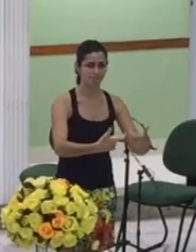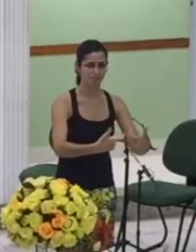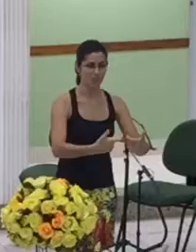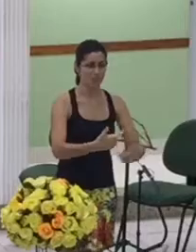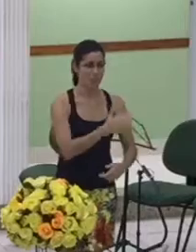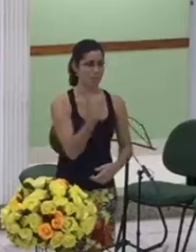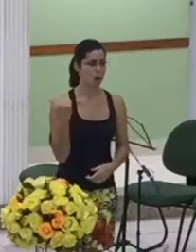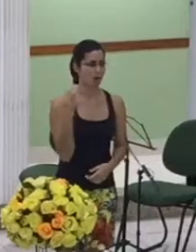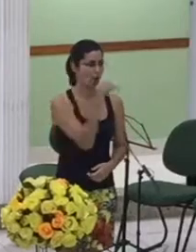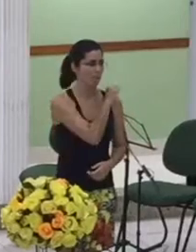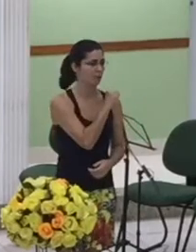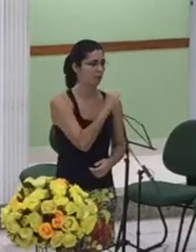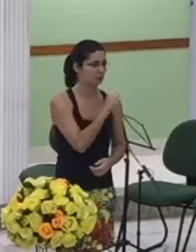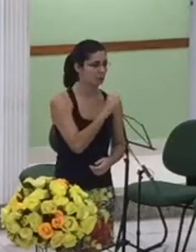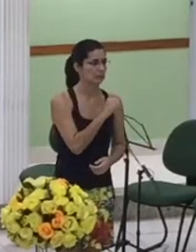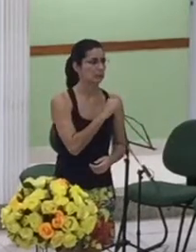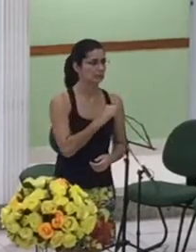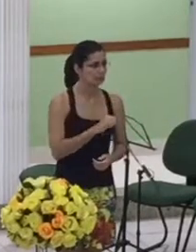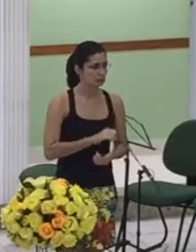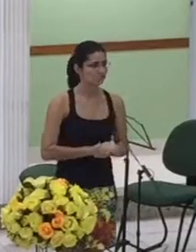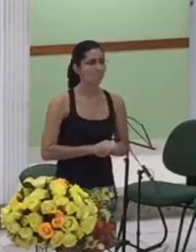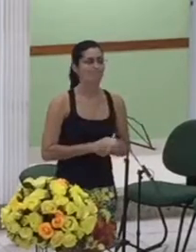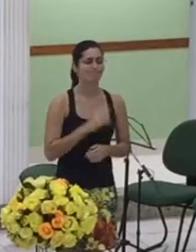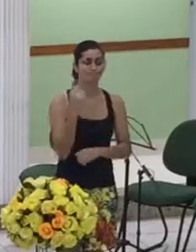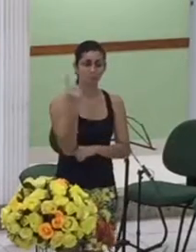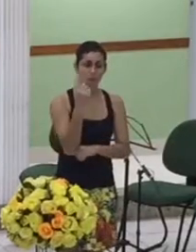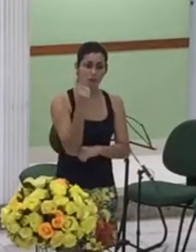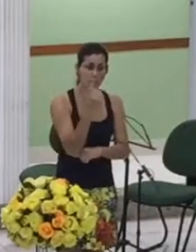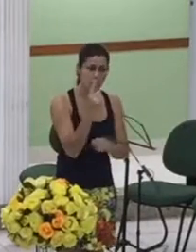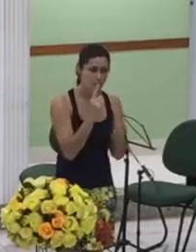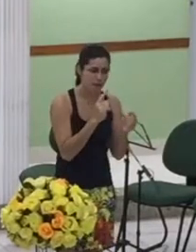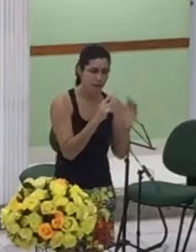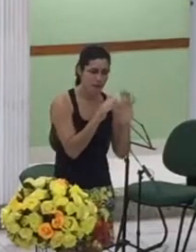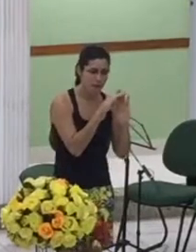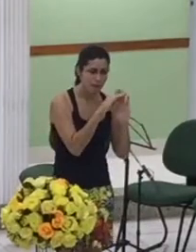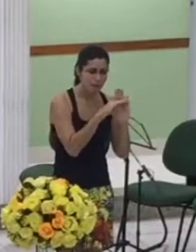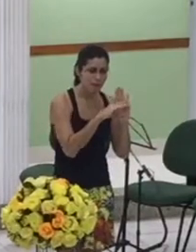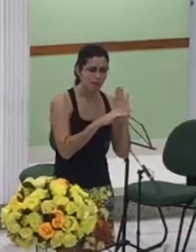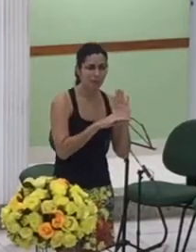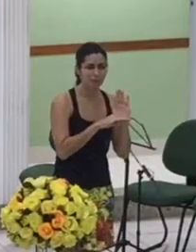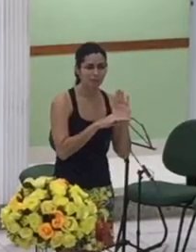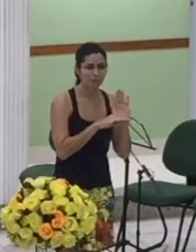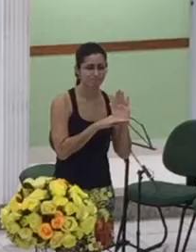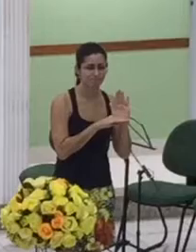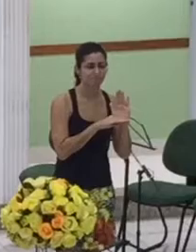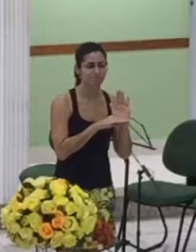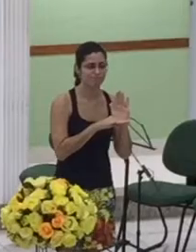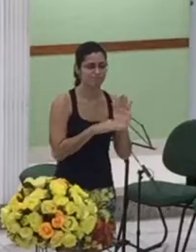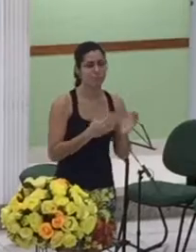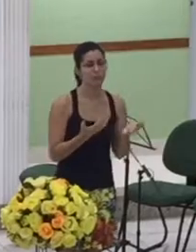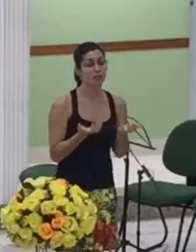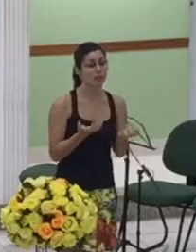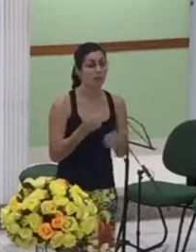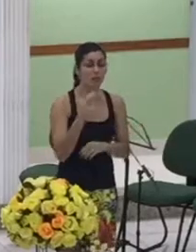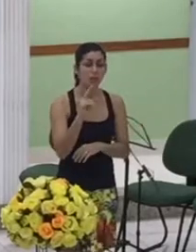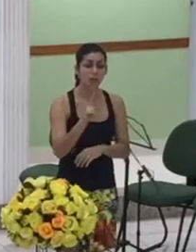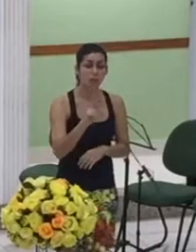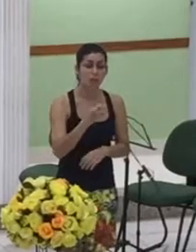opa resolvido está o problema acabou é só agora anexar a baticeba ao meu